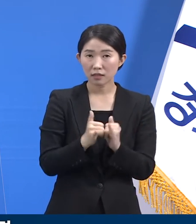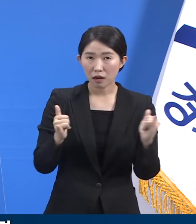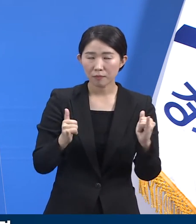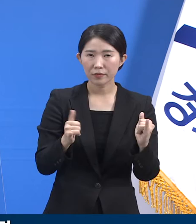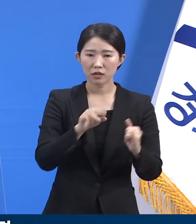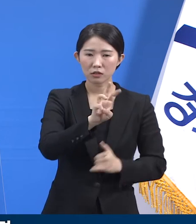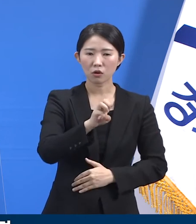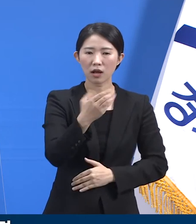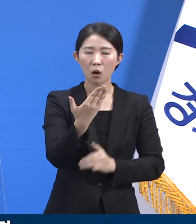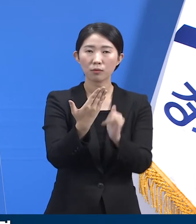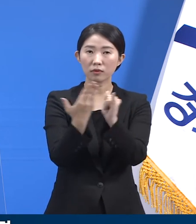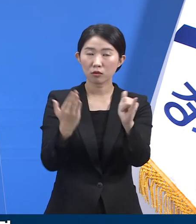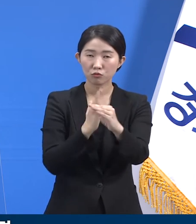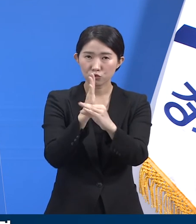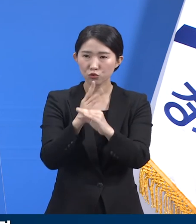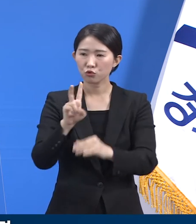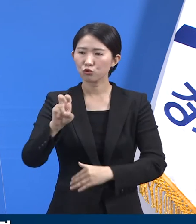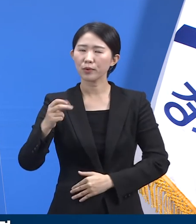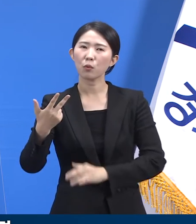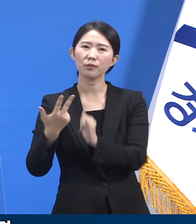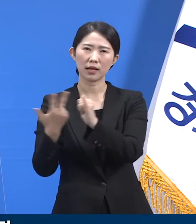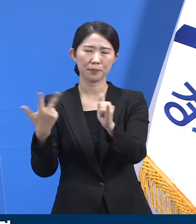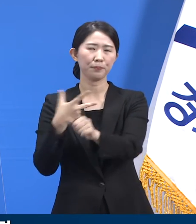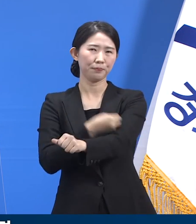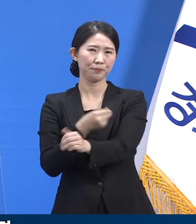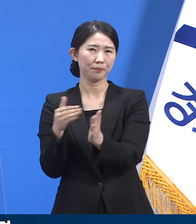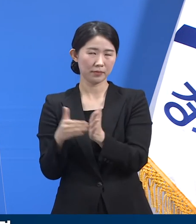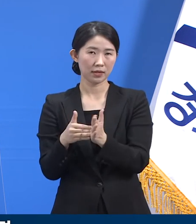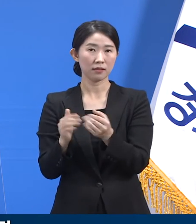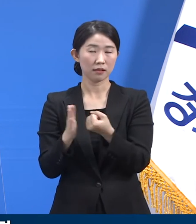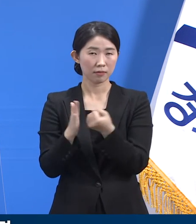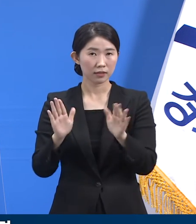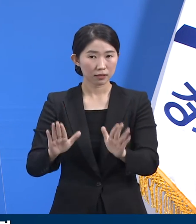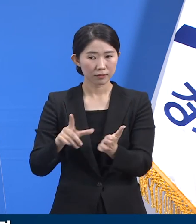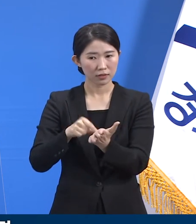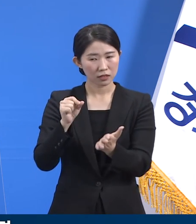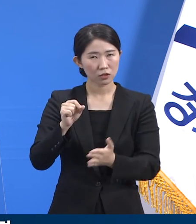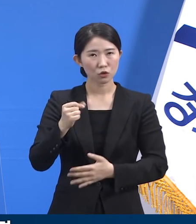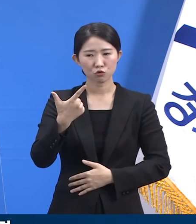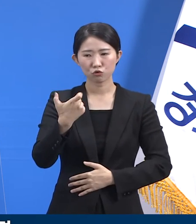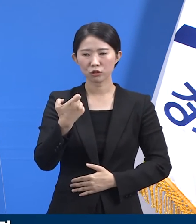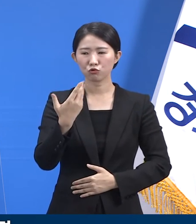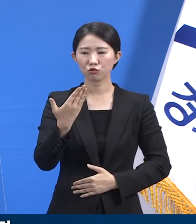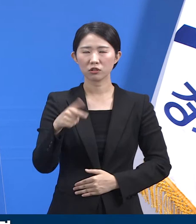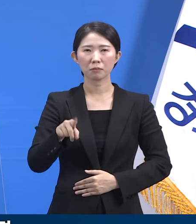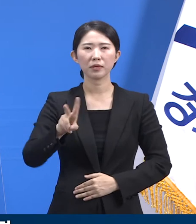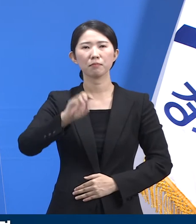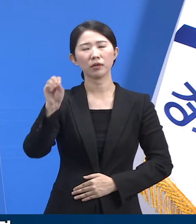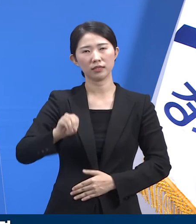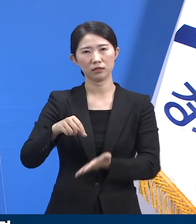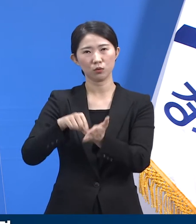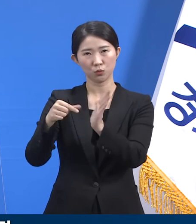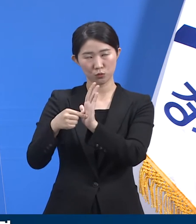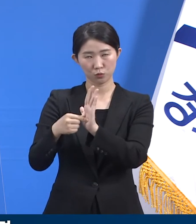총 39명 중 27명이 접종을 받아 69.2%의 접종률을 보였습니다.